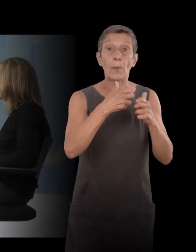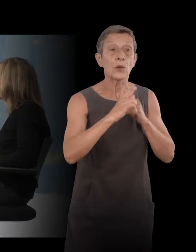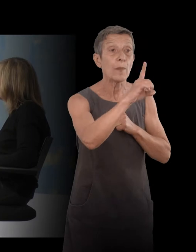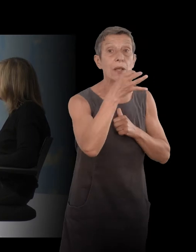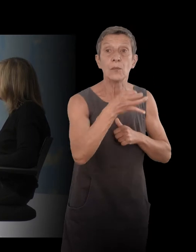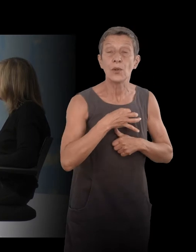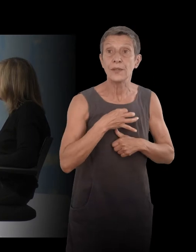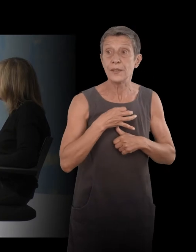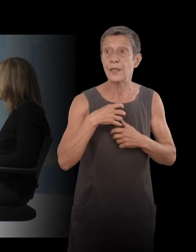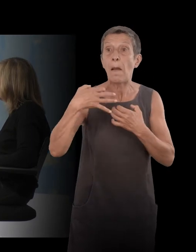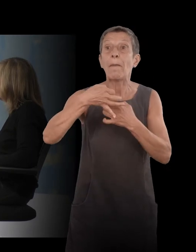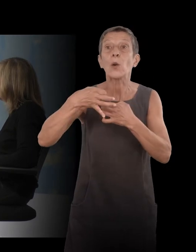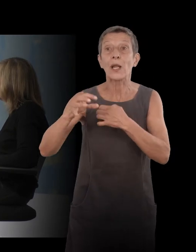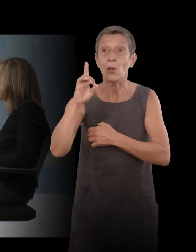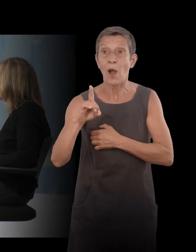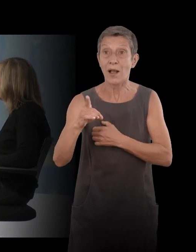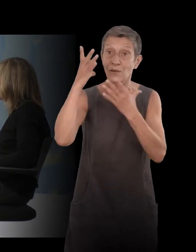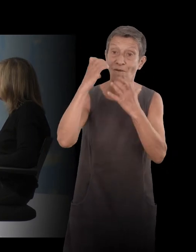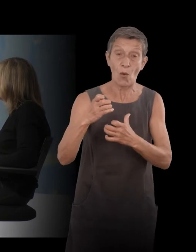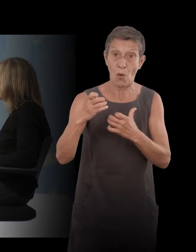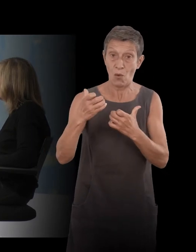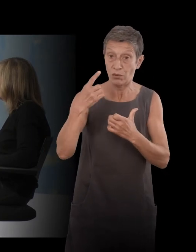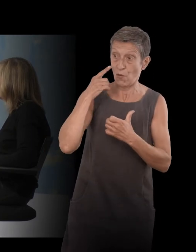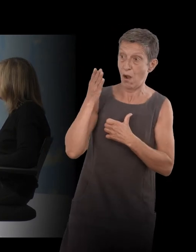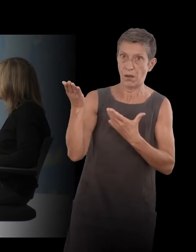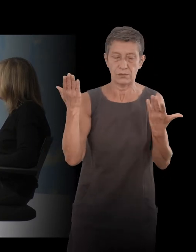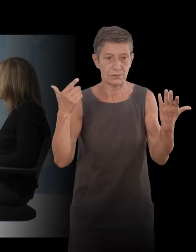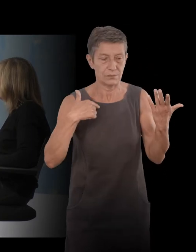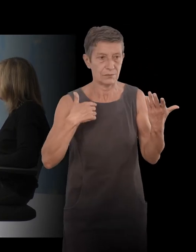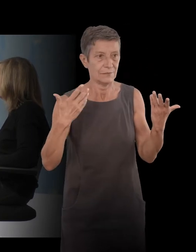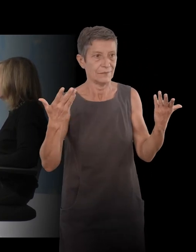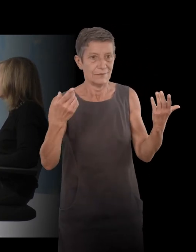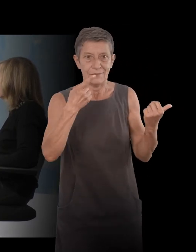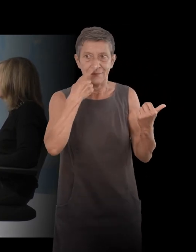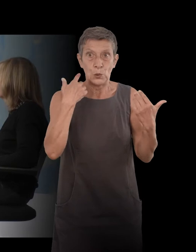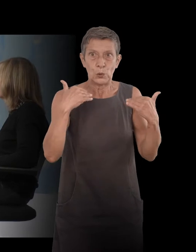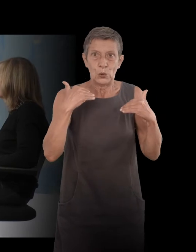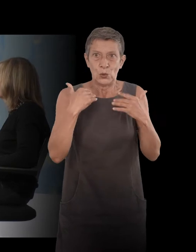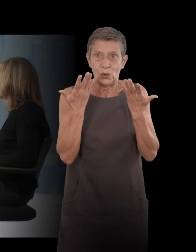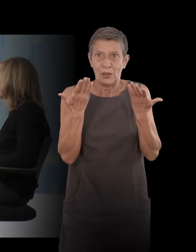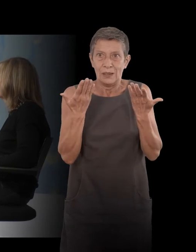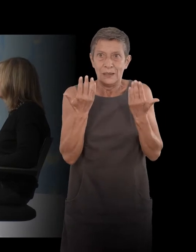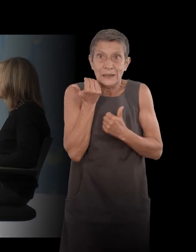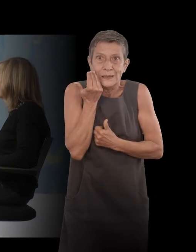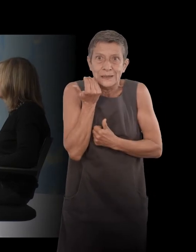écoute, Marguerite, on va te voir. Bon, alors... On se sent un petit... Un petit peu... On est un peu